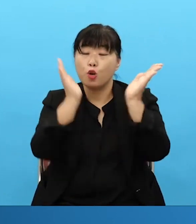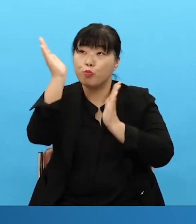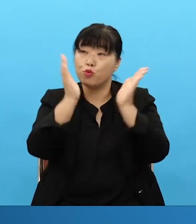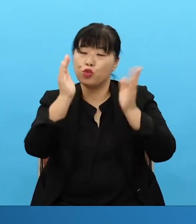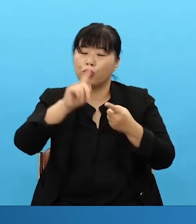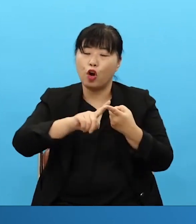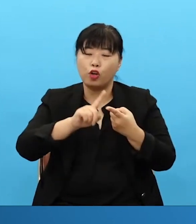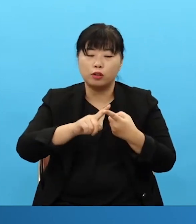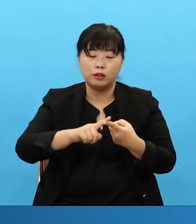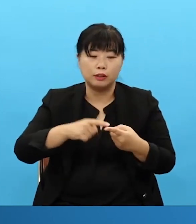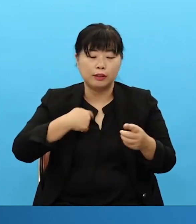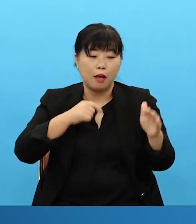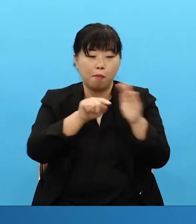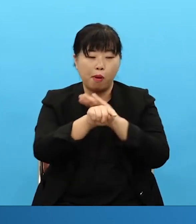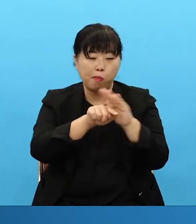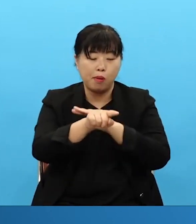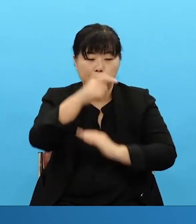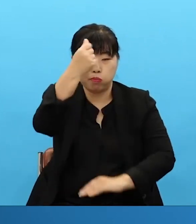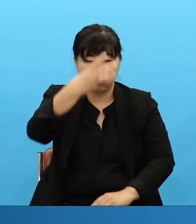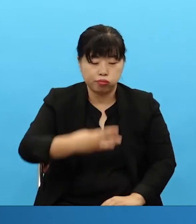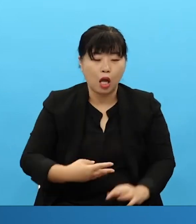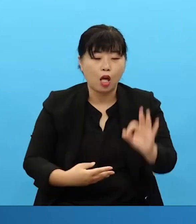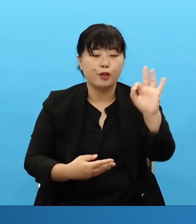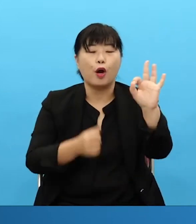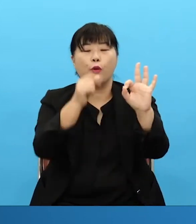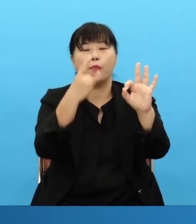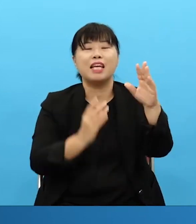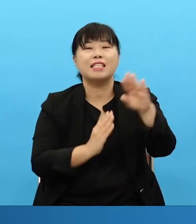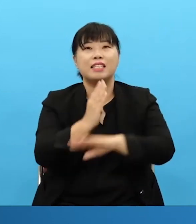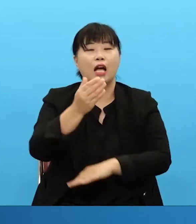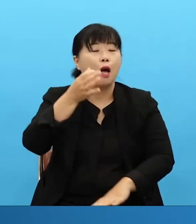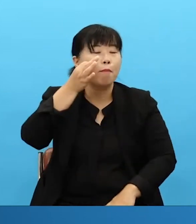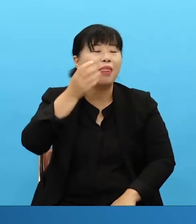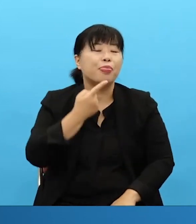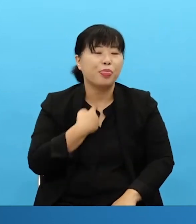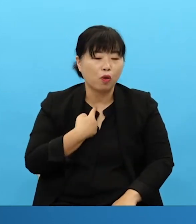And so he was reviewing The Covenant Journey. And there are many people like that.